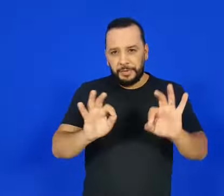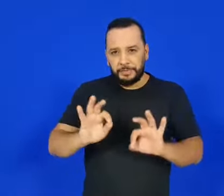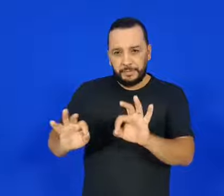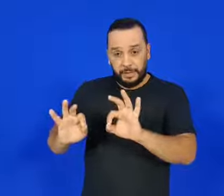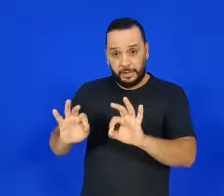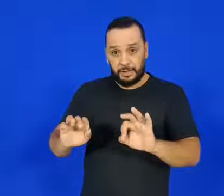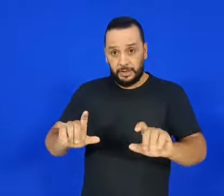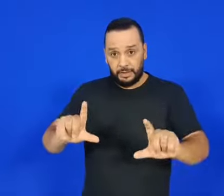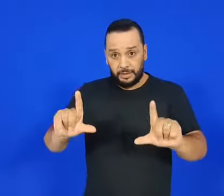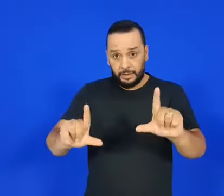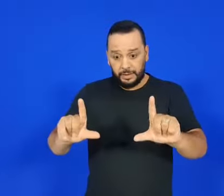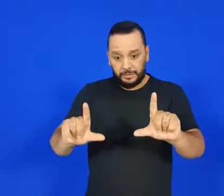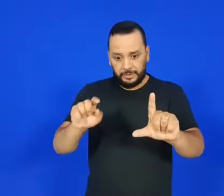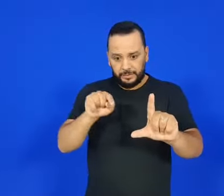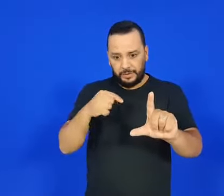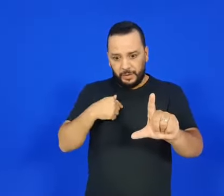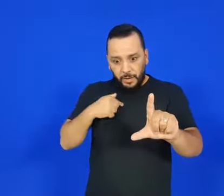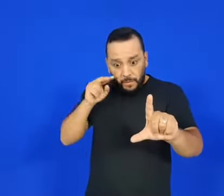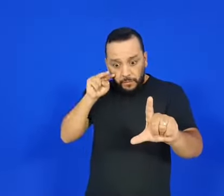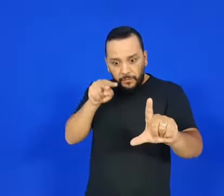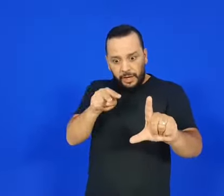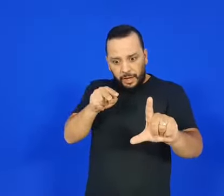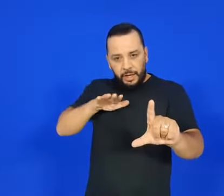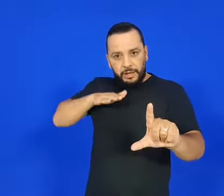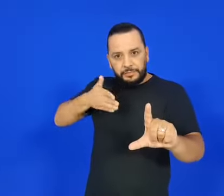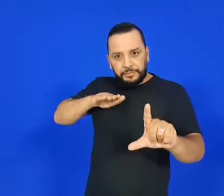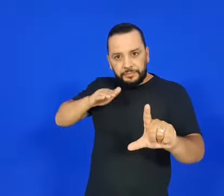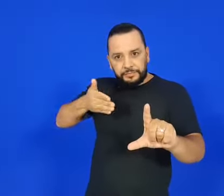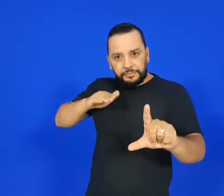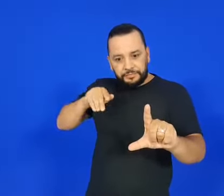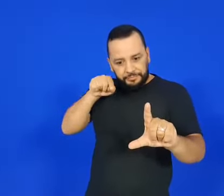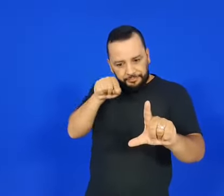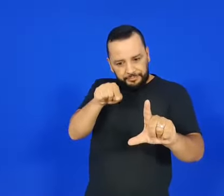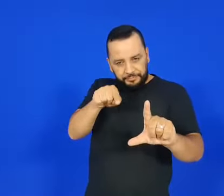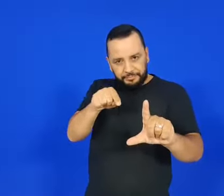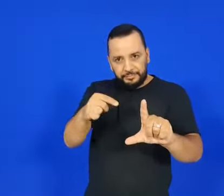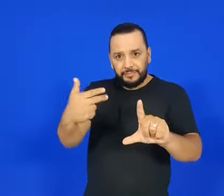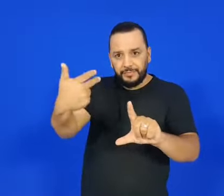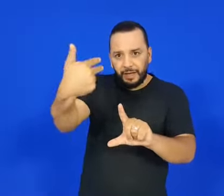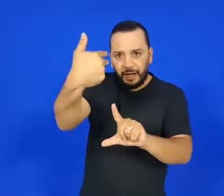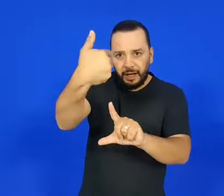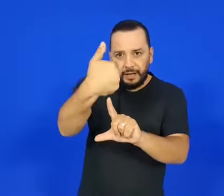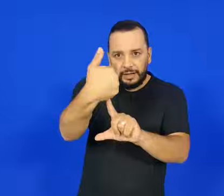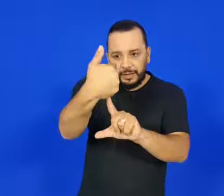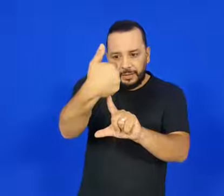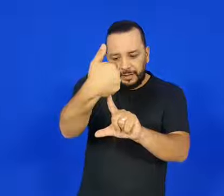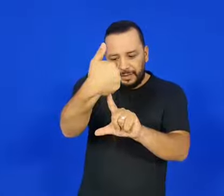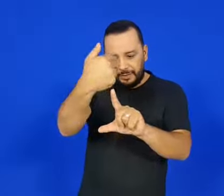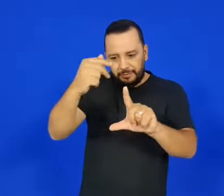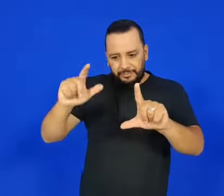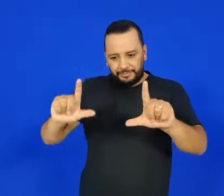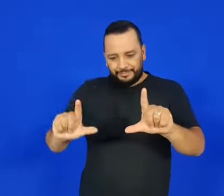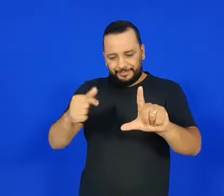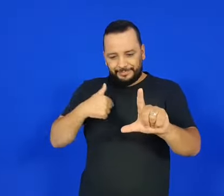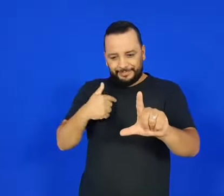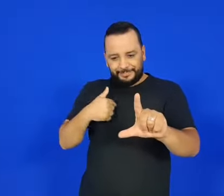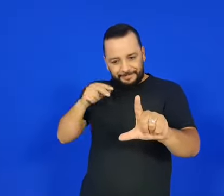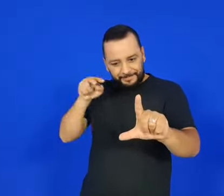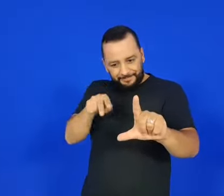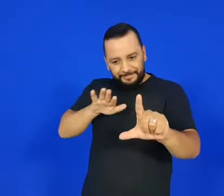midiático. Eu me lembro que nós arrumamos ali o estúdio, então tinha um monitor onde eu ia acompanhar o vídeo a ser interpretado, tinha ali uma câmera